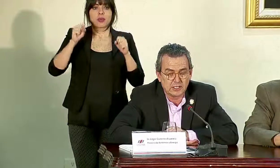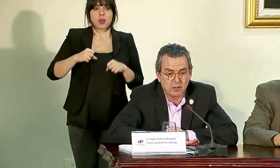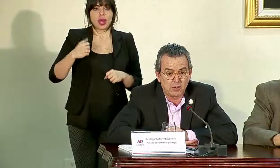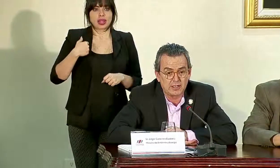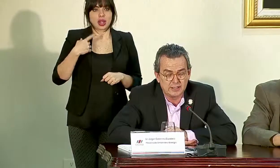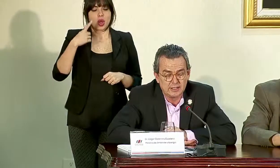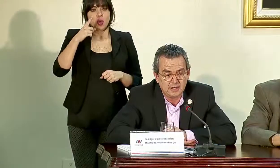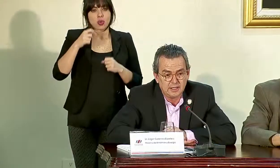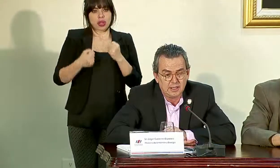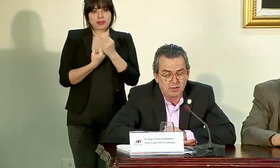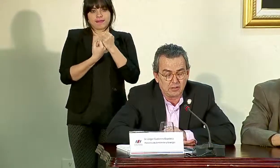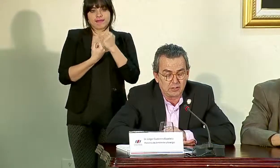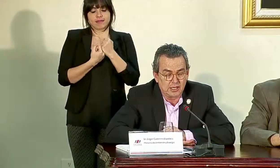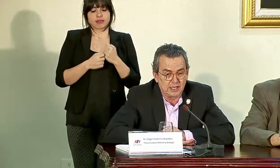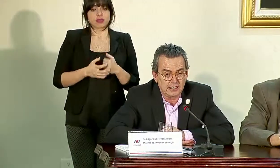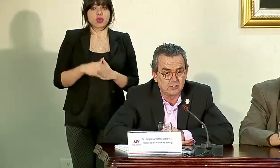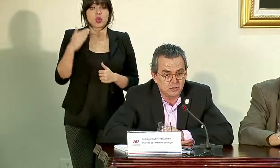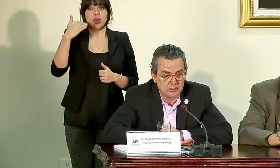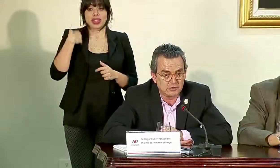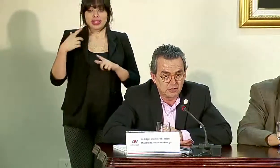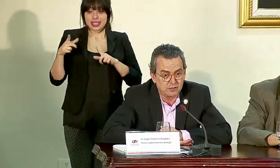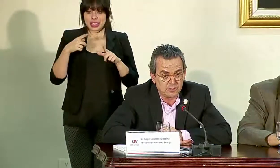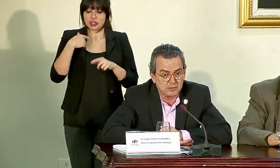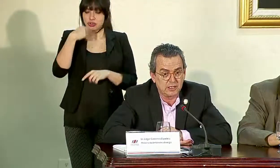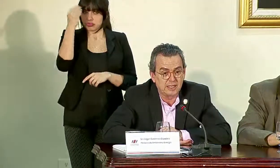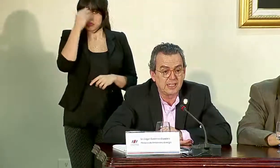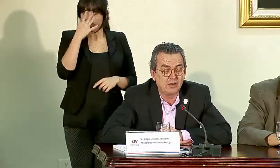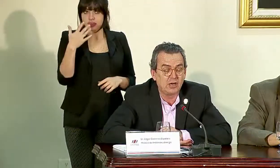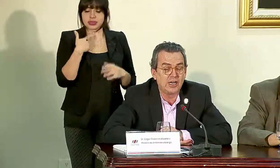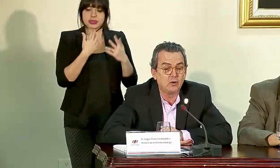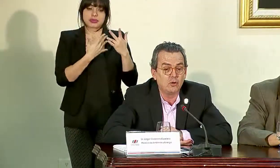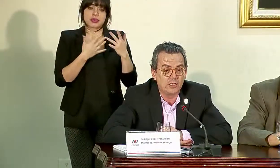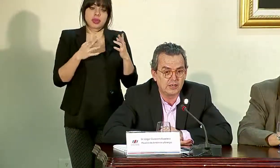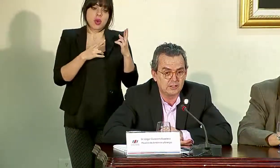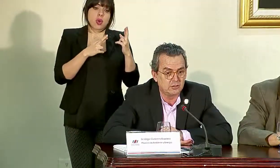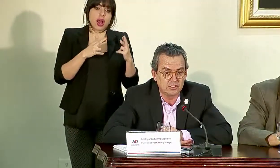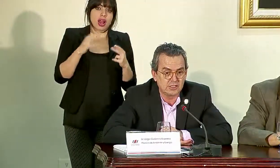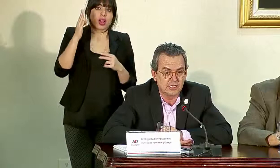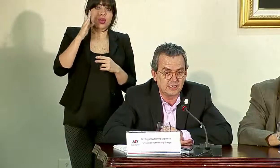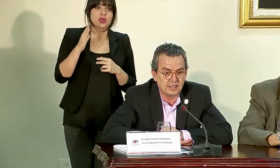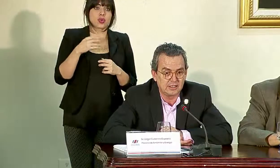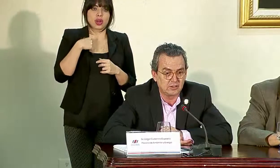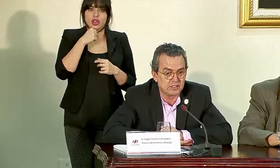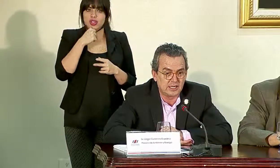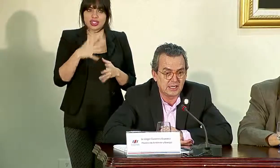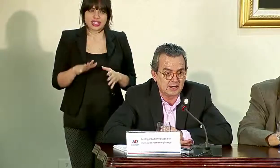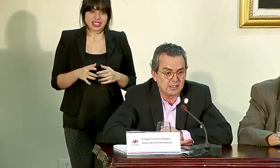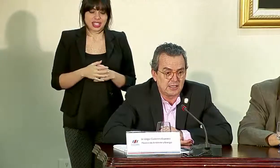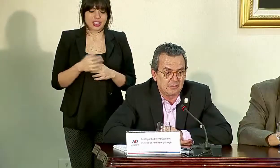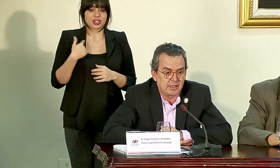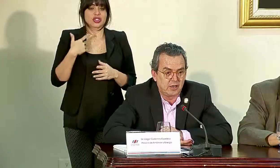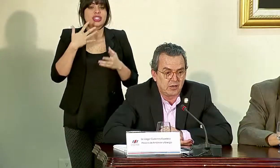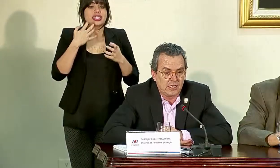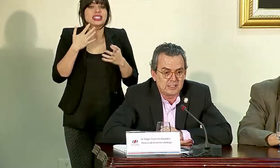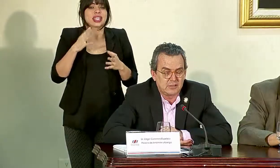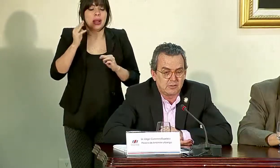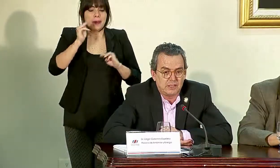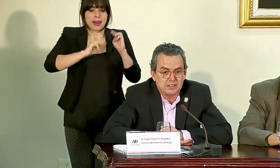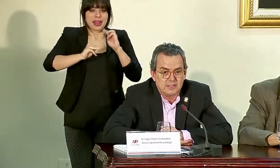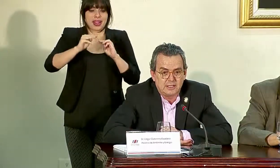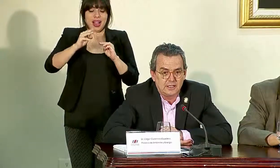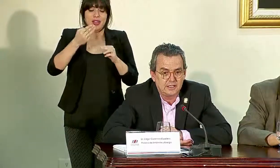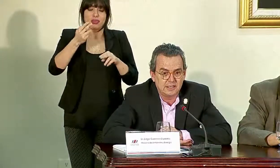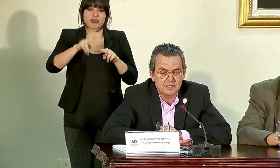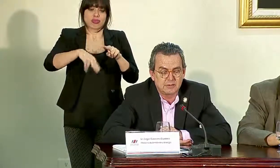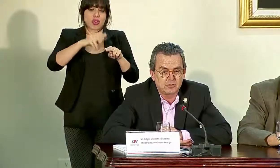una salvaguarda. Cuando lo tenga listo yo les informo, esperaría que ojalá nunca, yo quisiera que el mercado de gas ya se